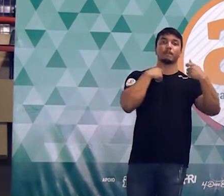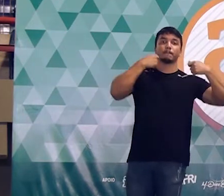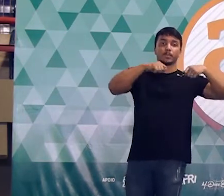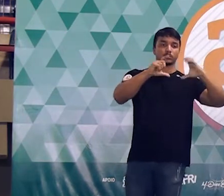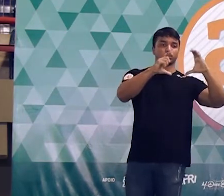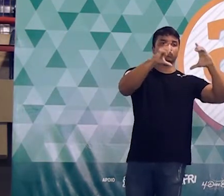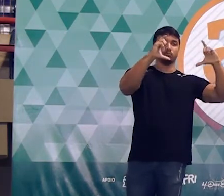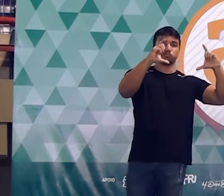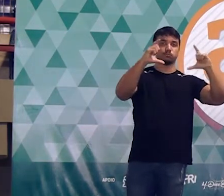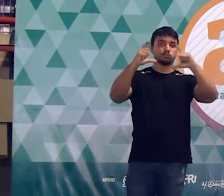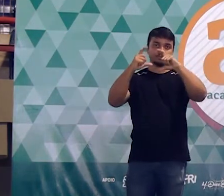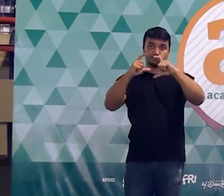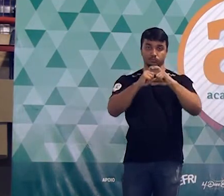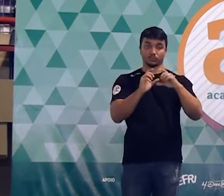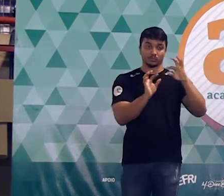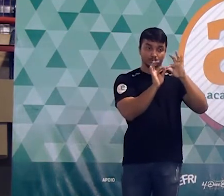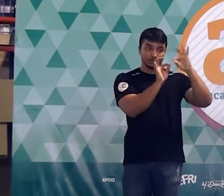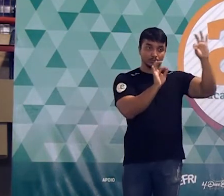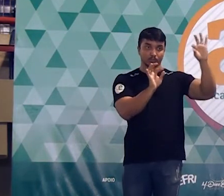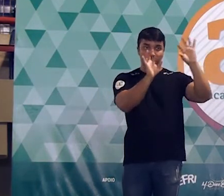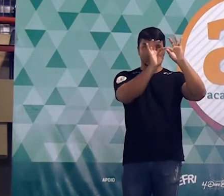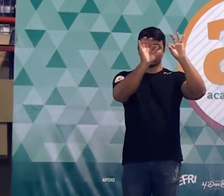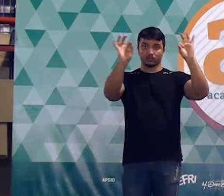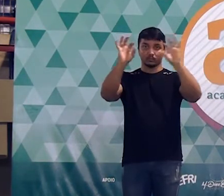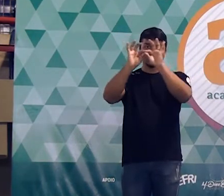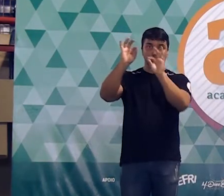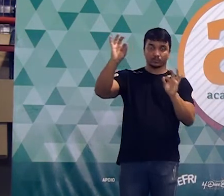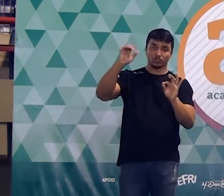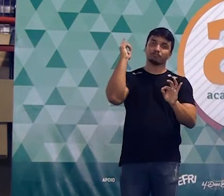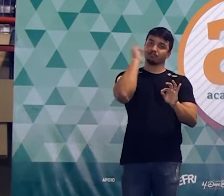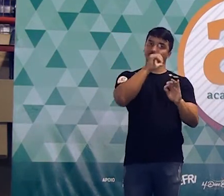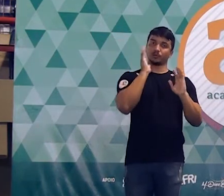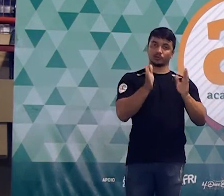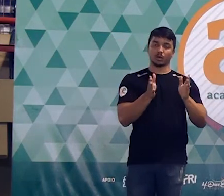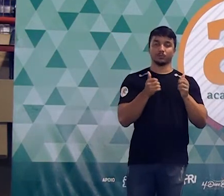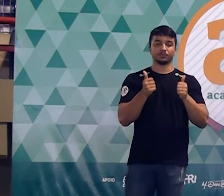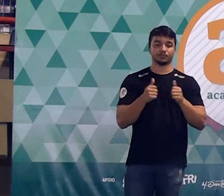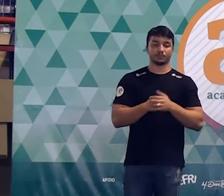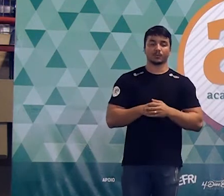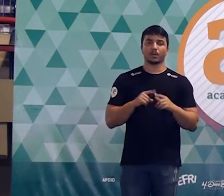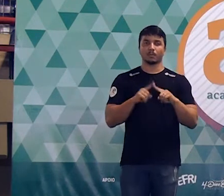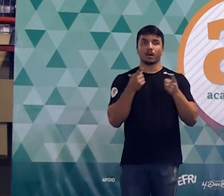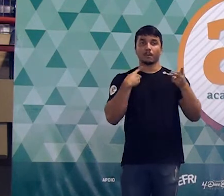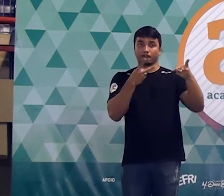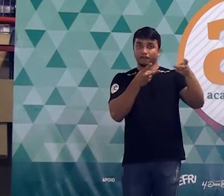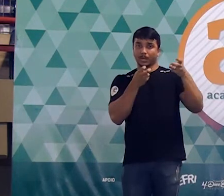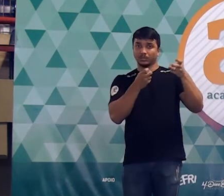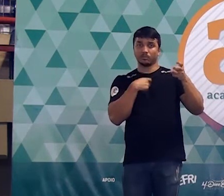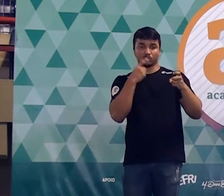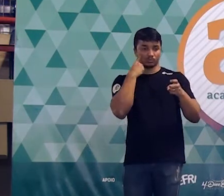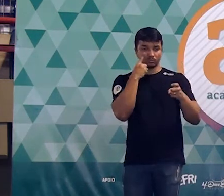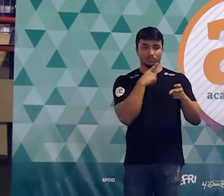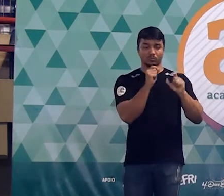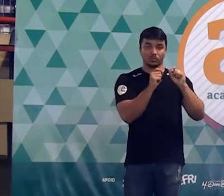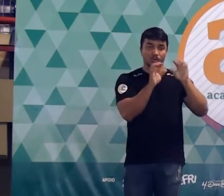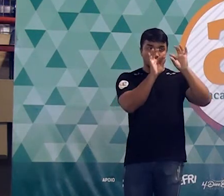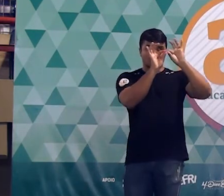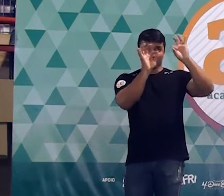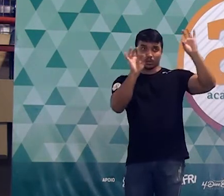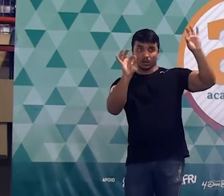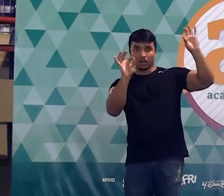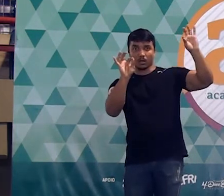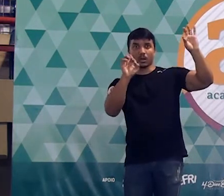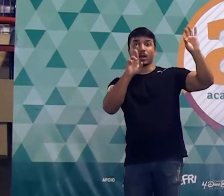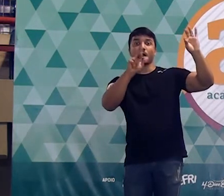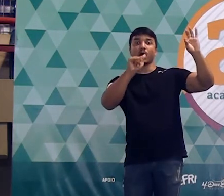pegar os três centros e ligar pra poder formar um triângulo liguei tá? mas eu tô vendo que o lado do triângulo tem a ver